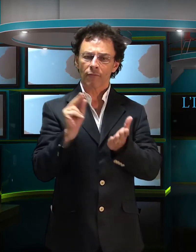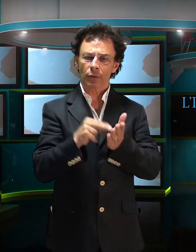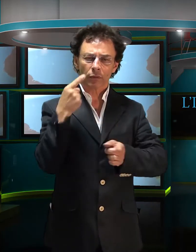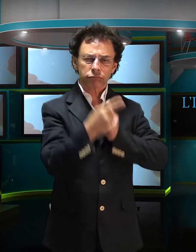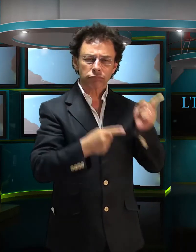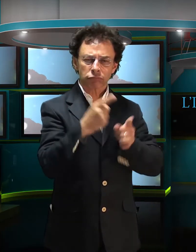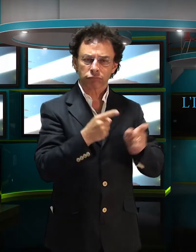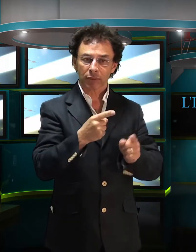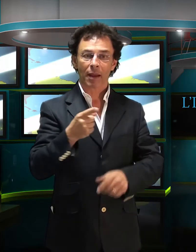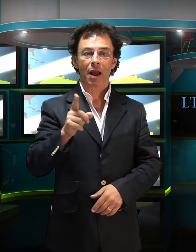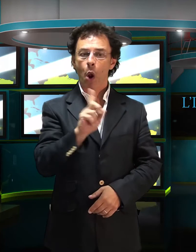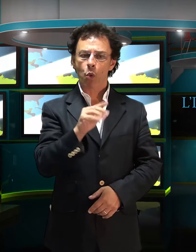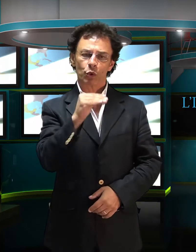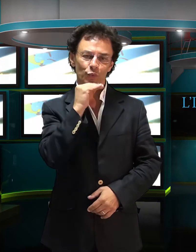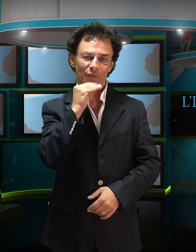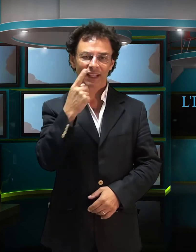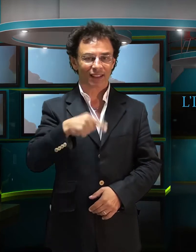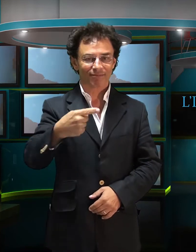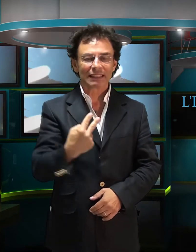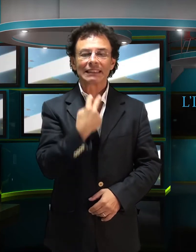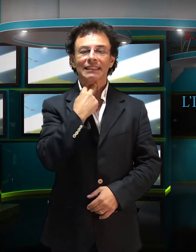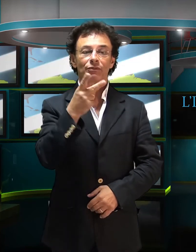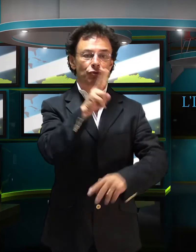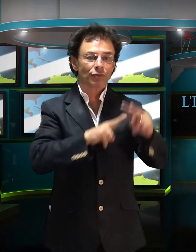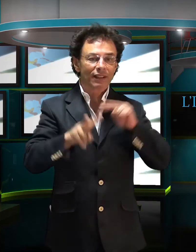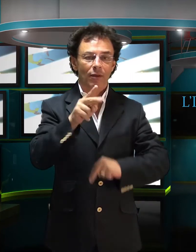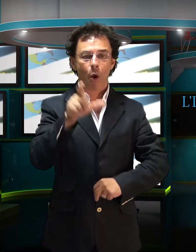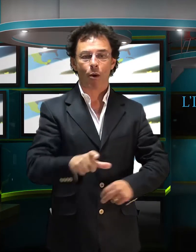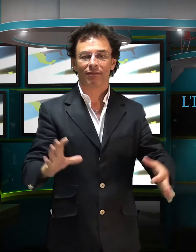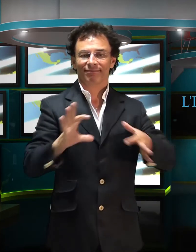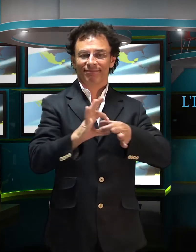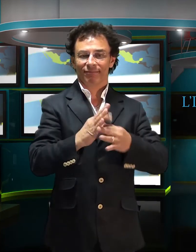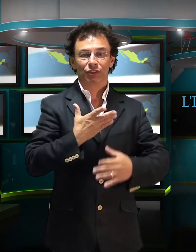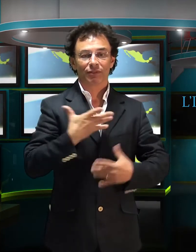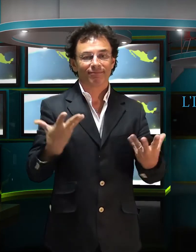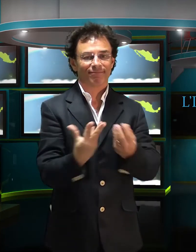Sarà costretta a cercare un'alleanza con un altro partito per poter governare.